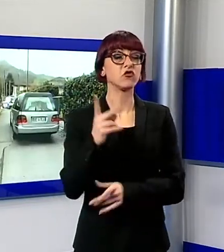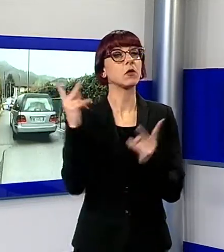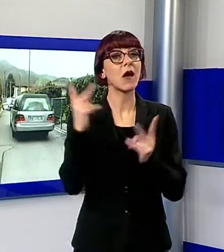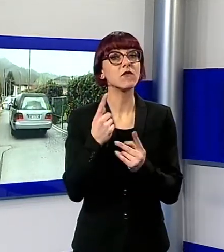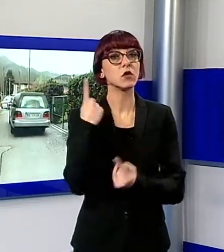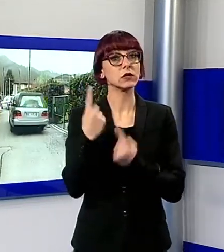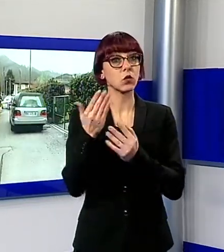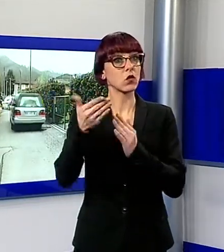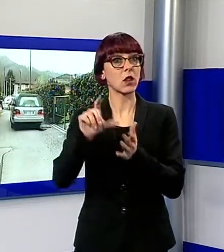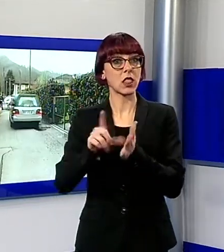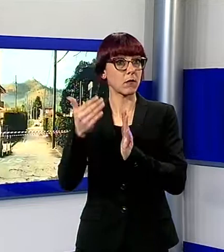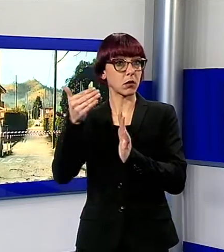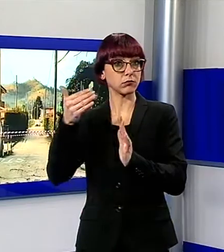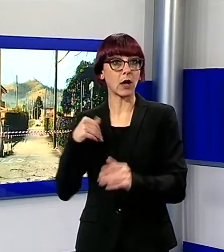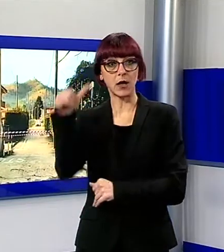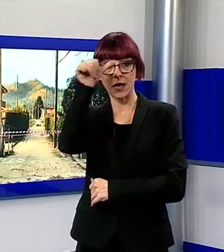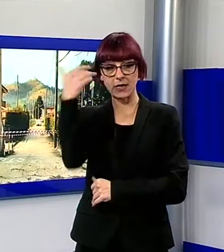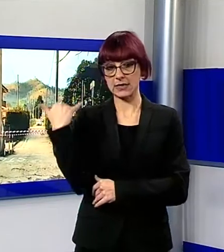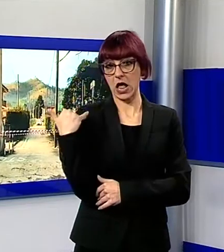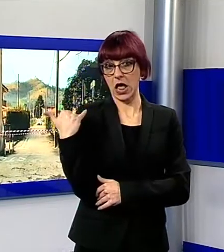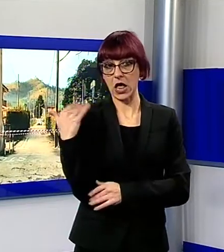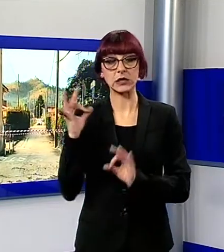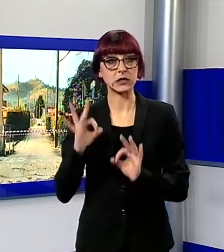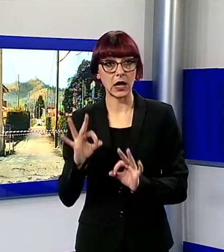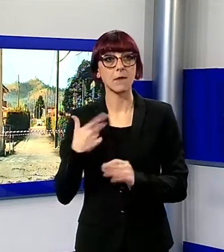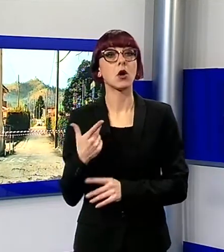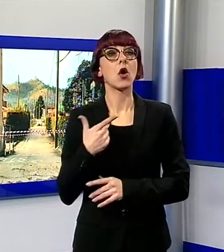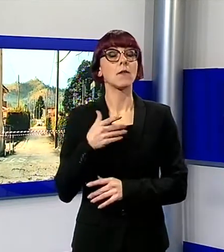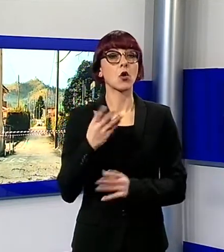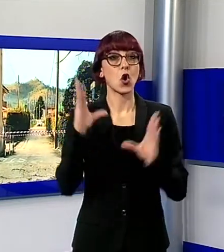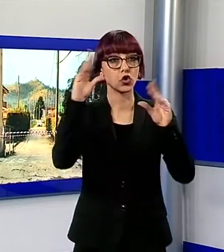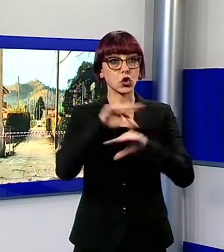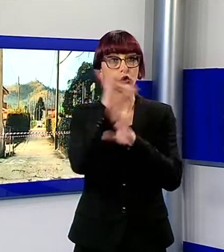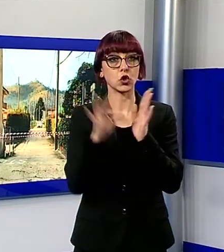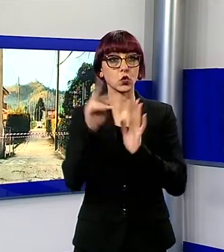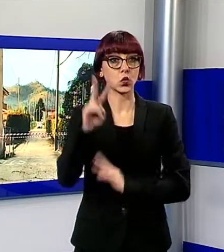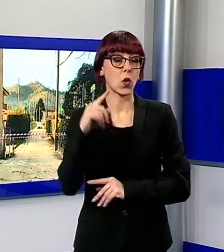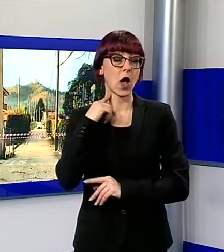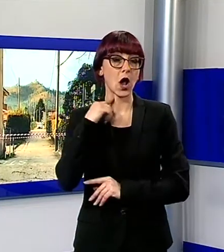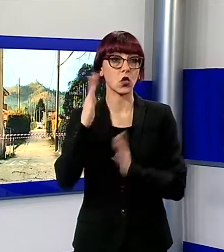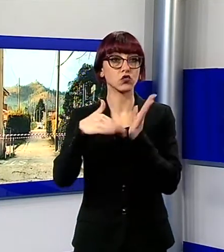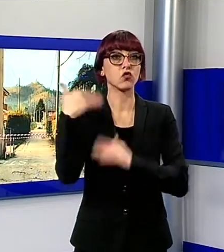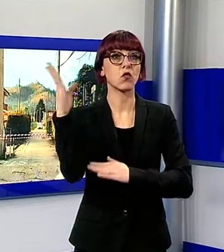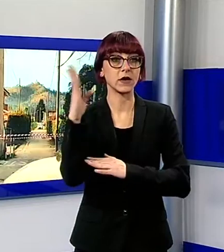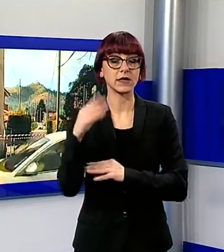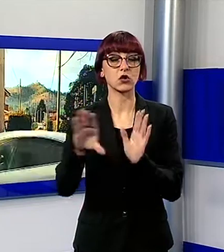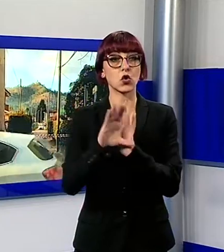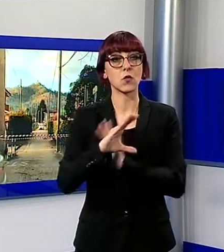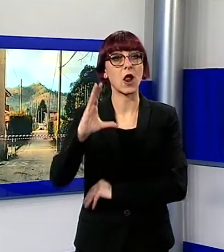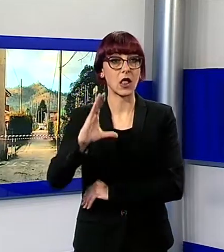stato vittimo di un tentato omicidio la scorsa estate, aggredito la notte del 2 agosto di fronte allo stadio comunale di Camaiore da un ragazzo italiano di